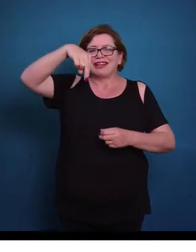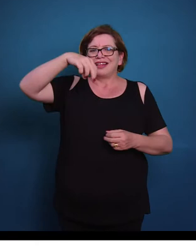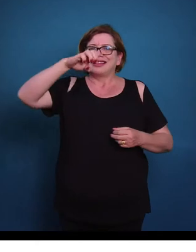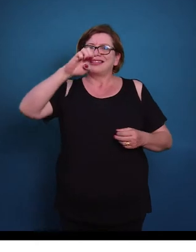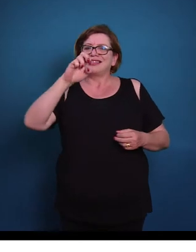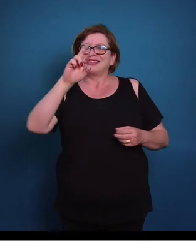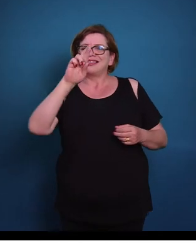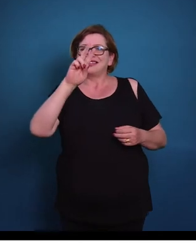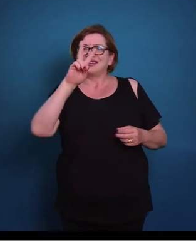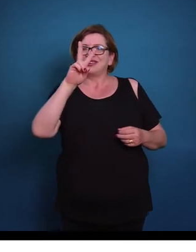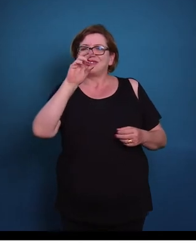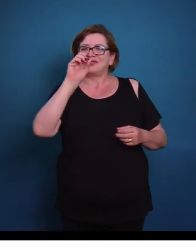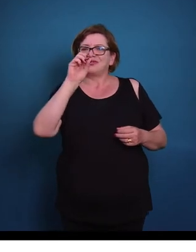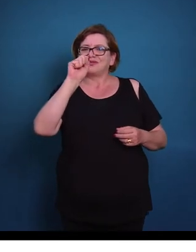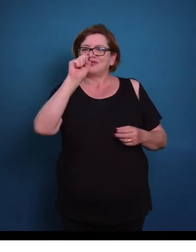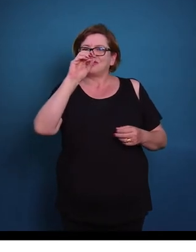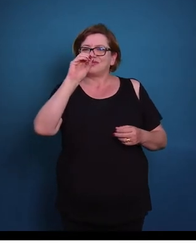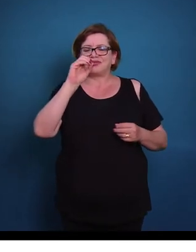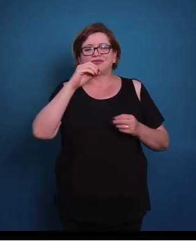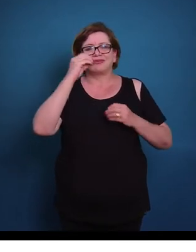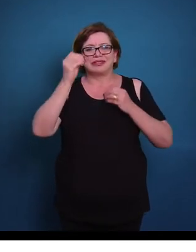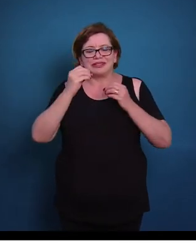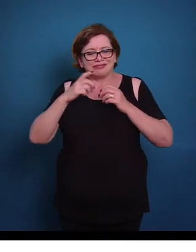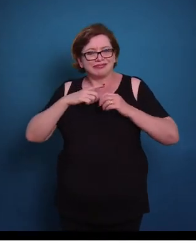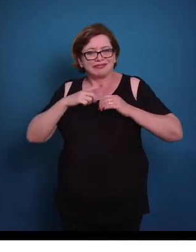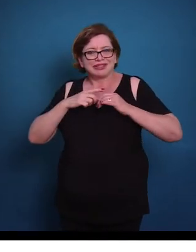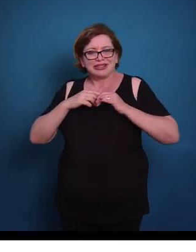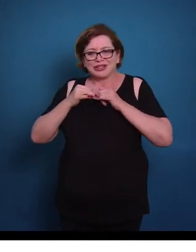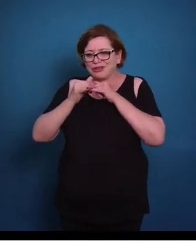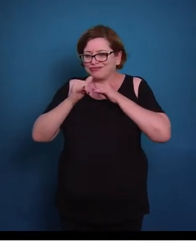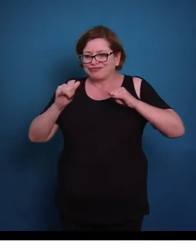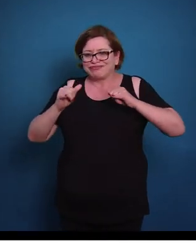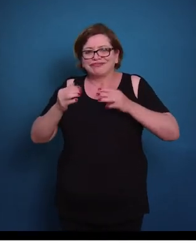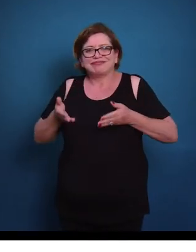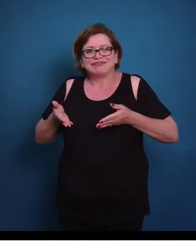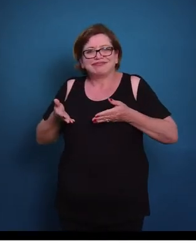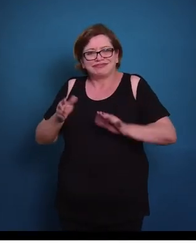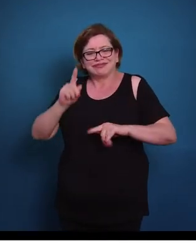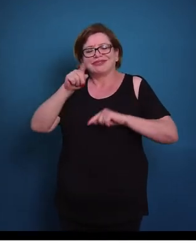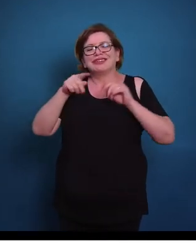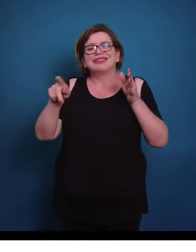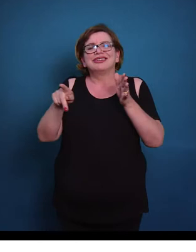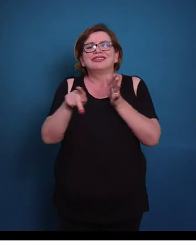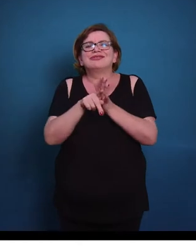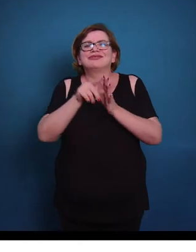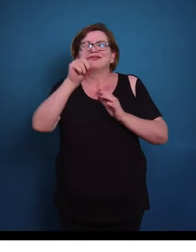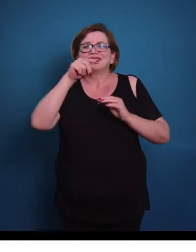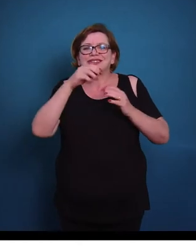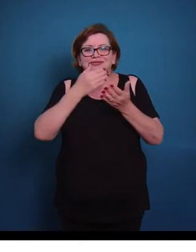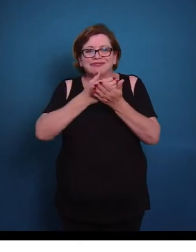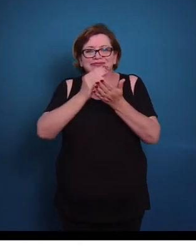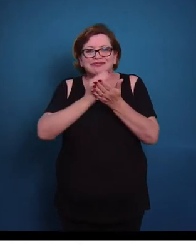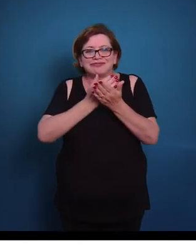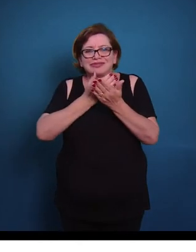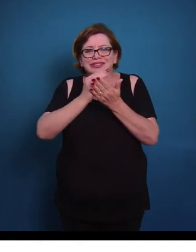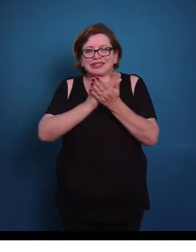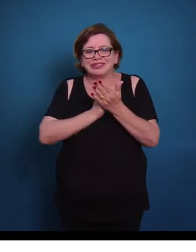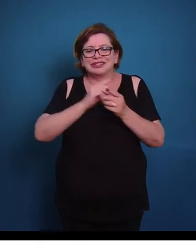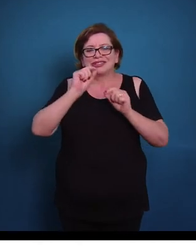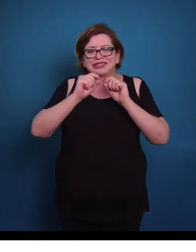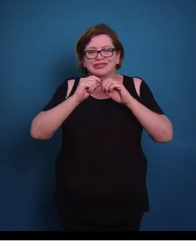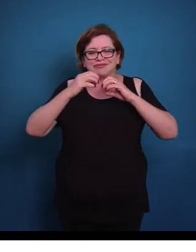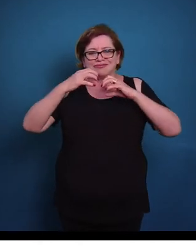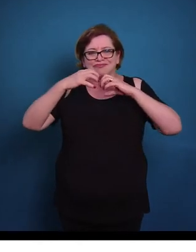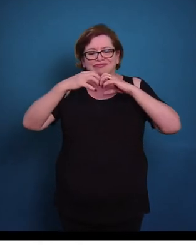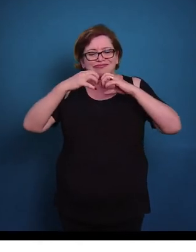Então o tecido nervoso é o tecido que ele conduz estímulos, que nós chamamos de impulso nervoso. E ele é dividido a princípio em sistema